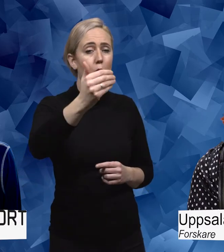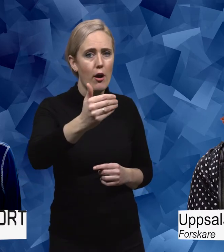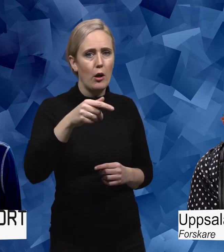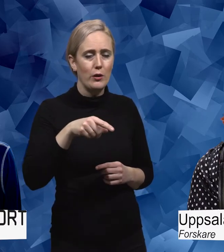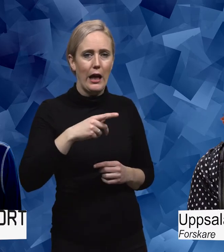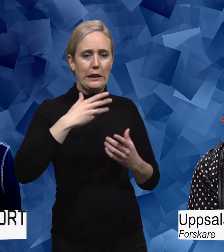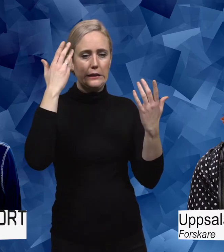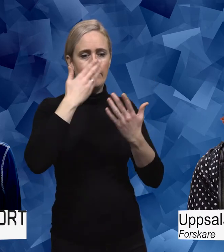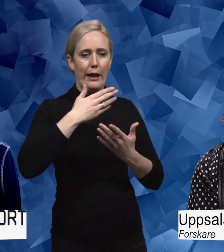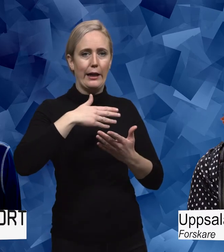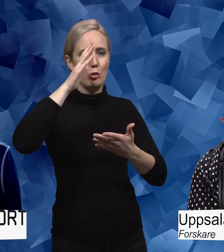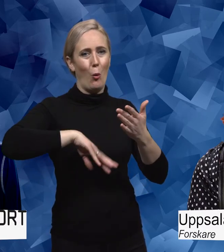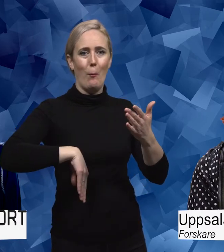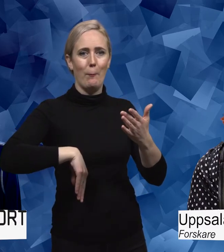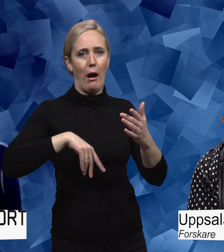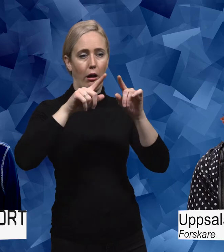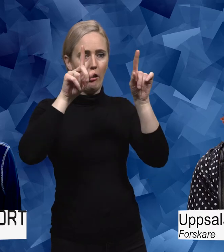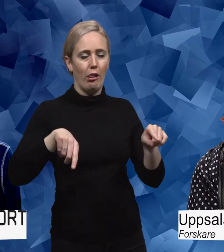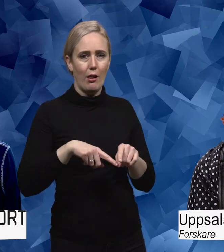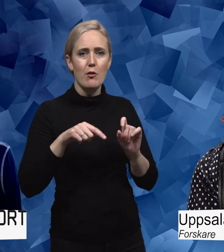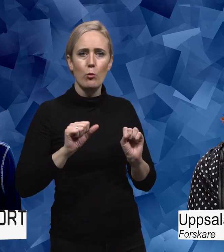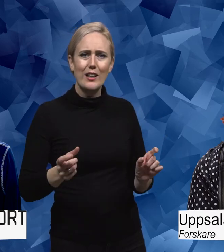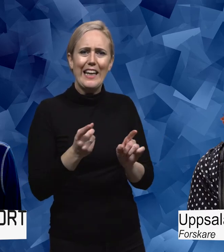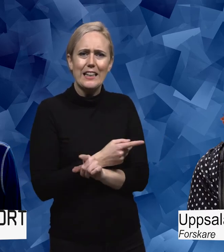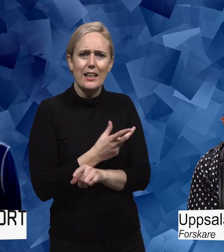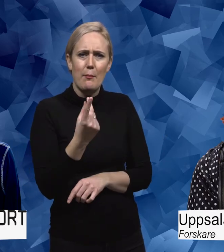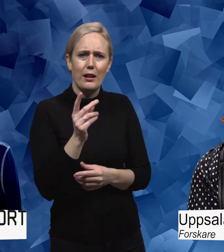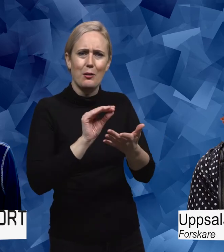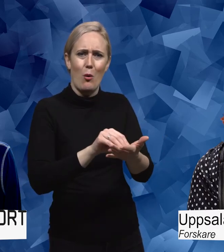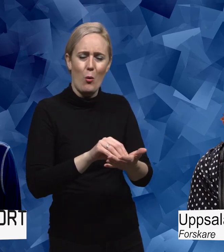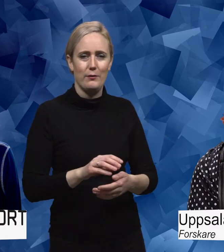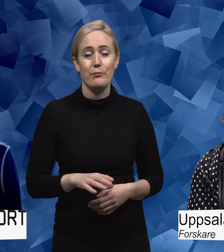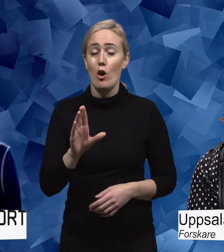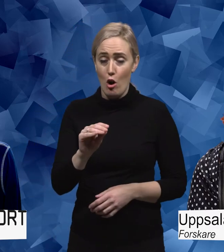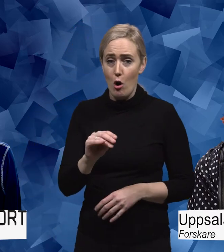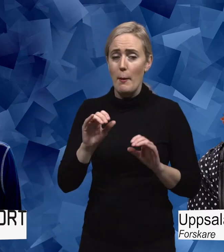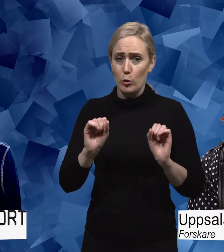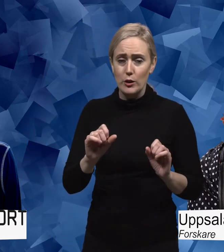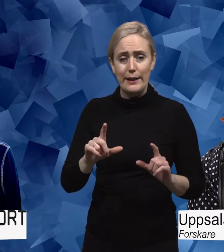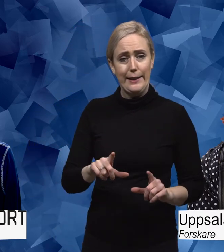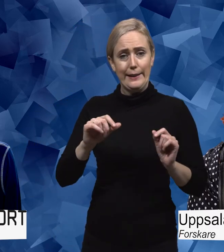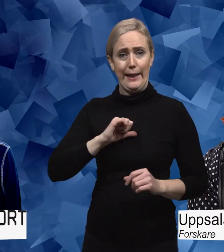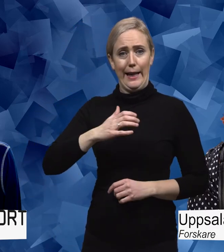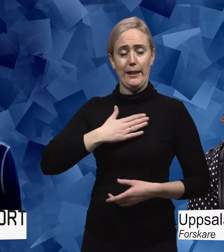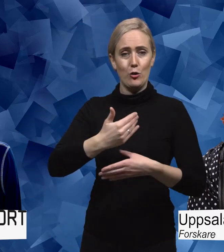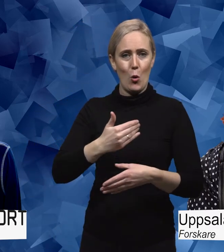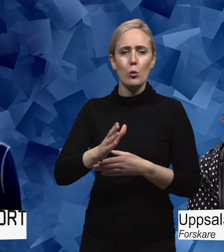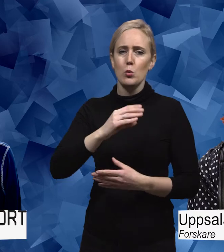måste ersättas. Det är precis så. Man måste ju hitta sin egen roll i det här. Och då är ju förebilden jätteviktigt.